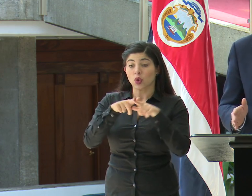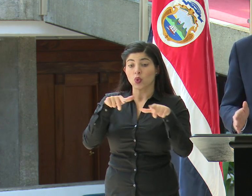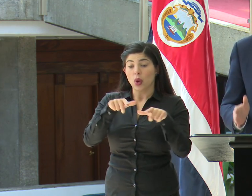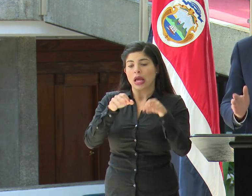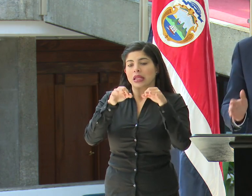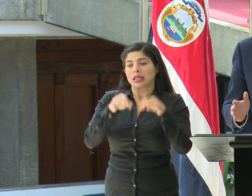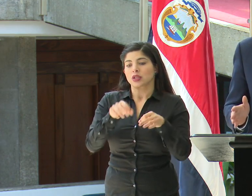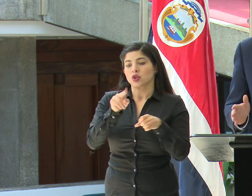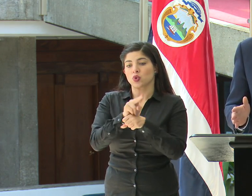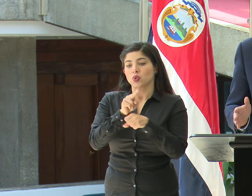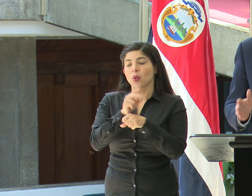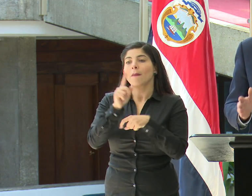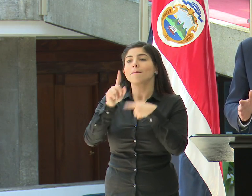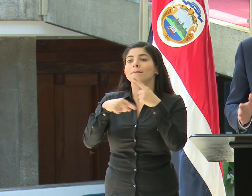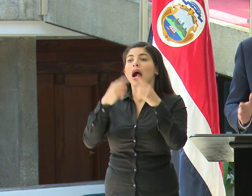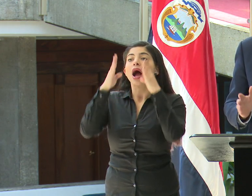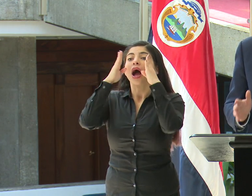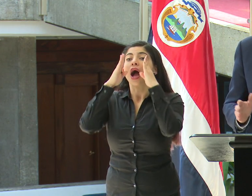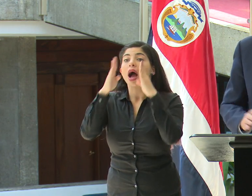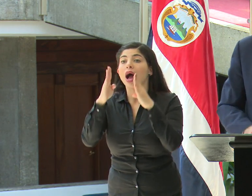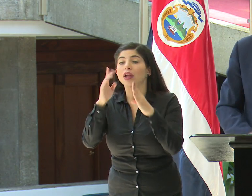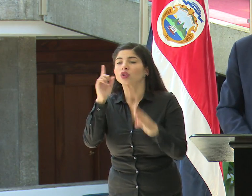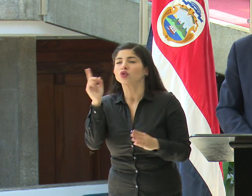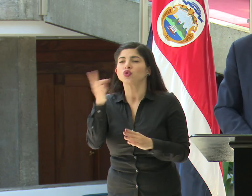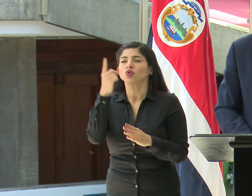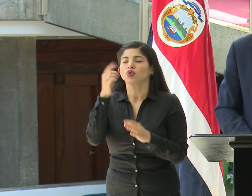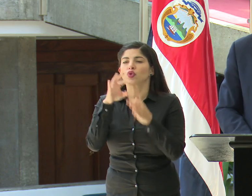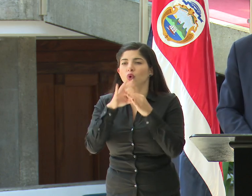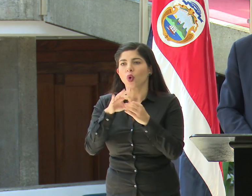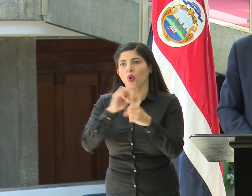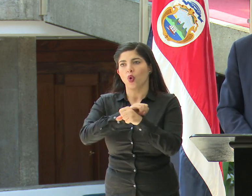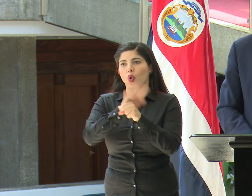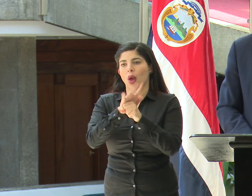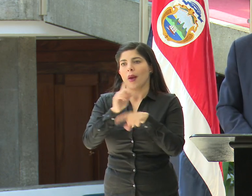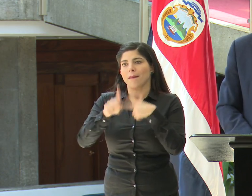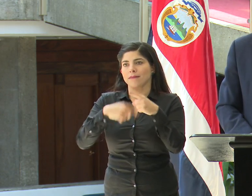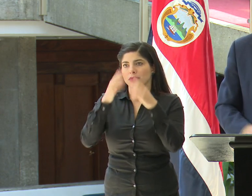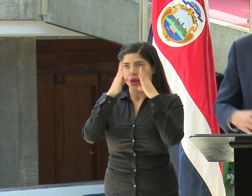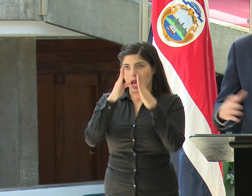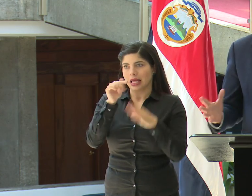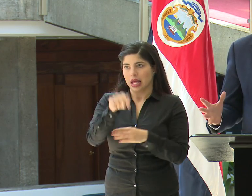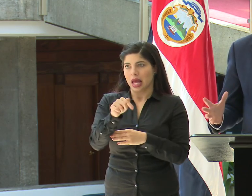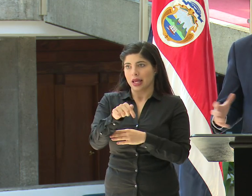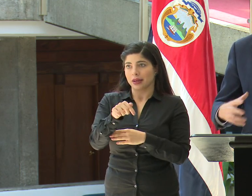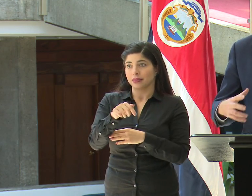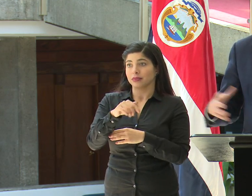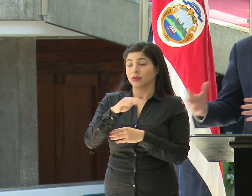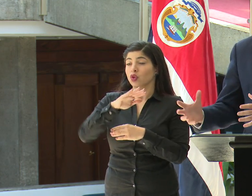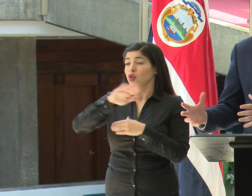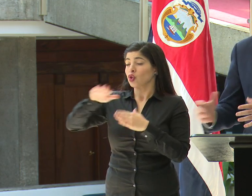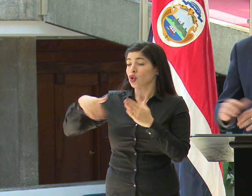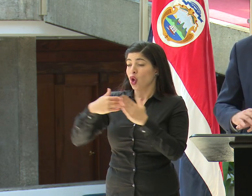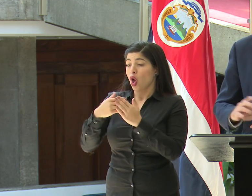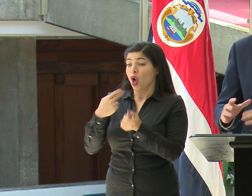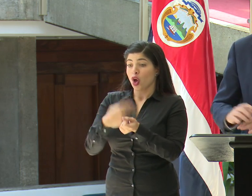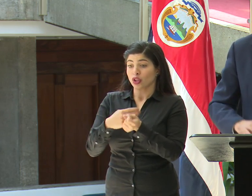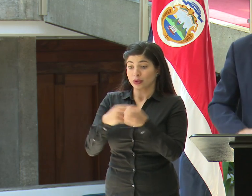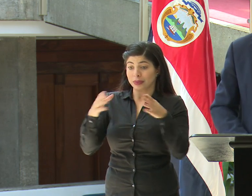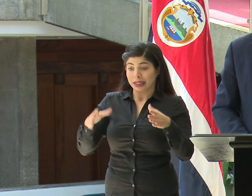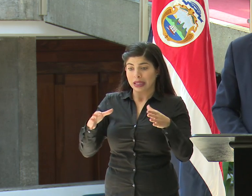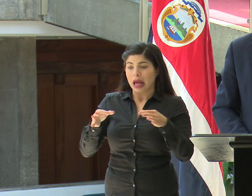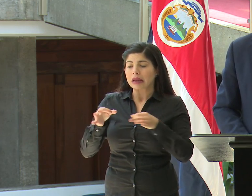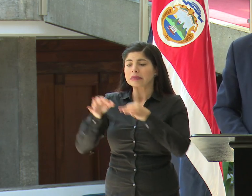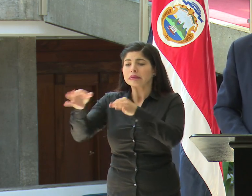atender exclusivamente casos del coronavirus. En todos los hospitales estamos reprogramando lo